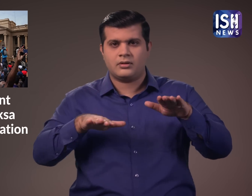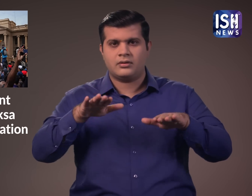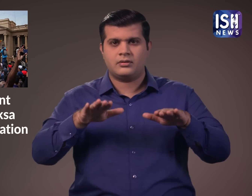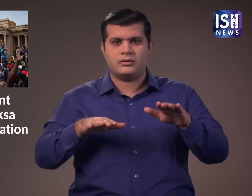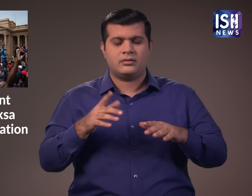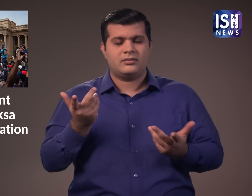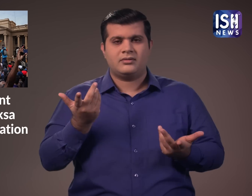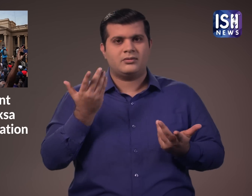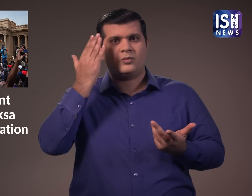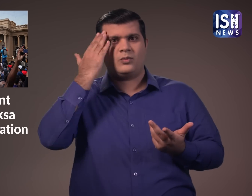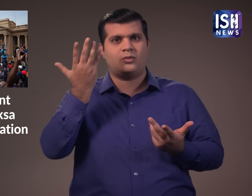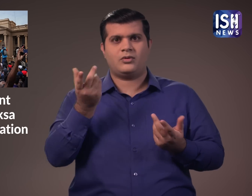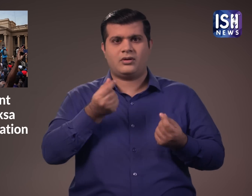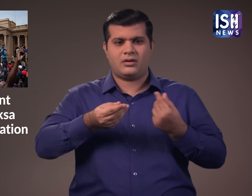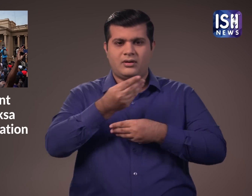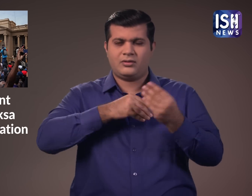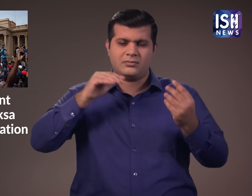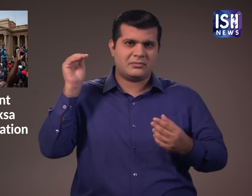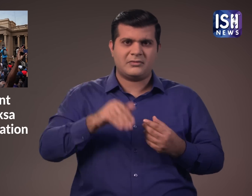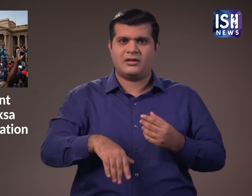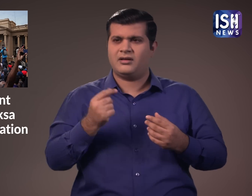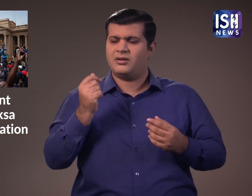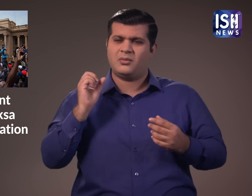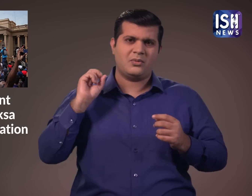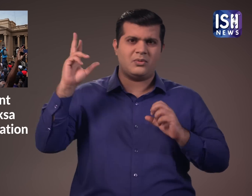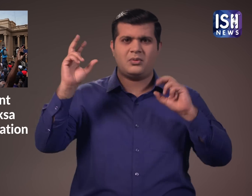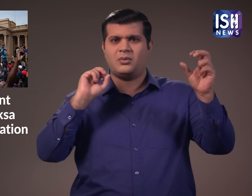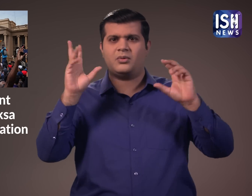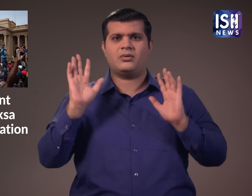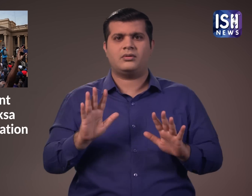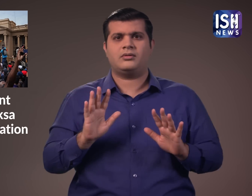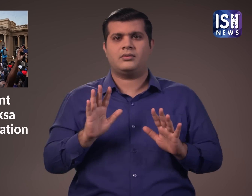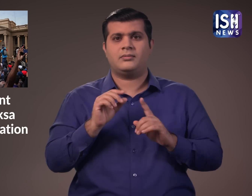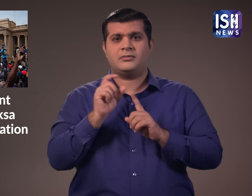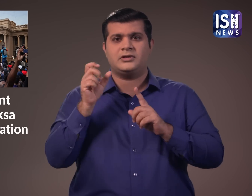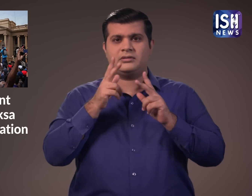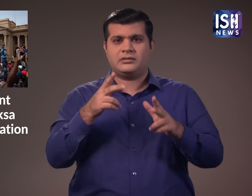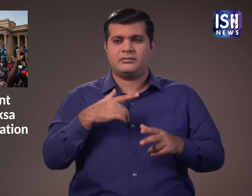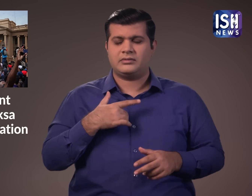तो इसका कारण आर्थिक संकट और महंगाई है। इससे कमेंस काफी दुखी हुए।